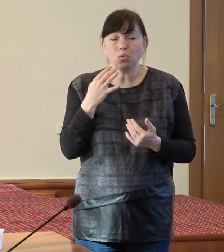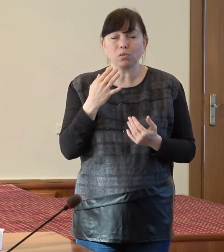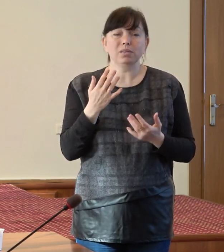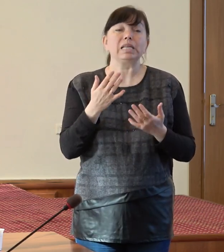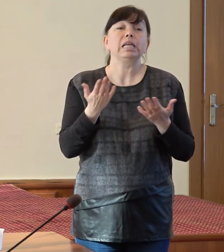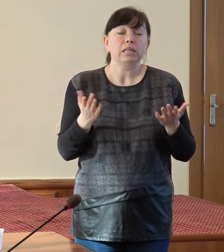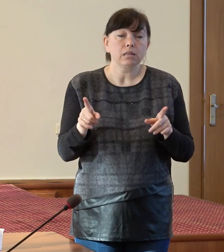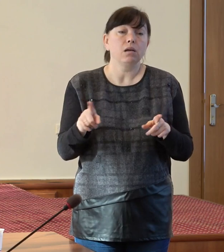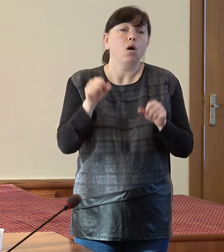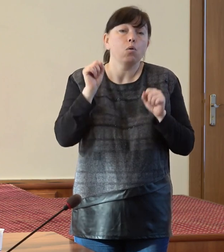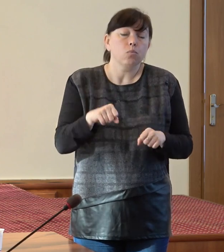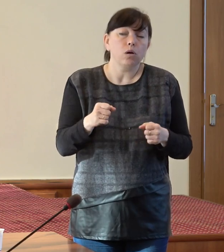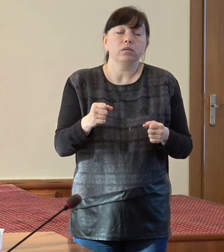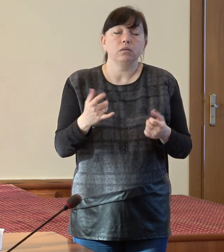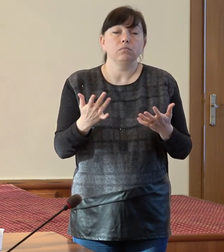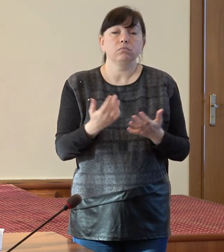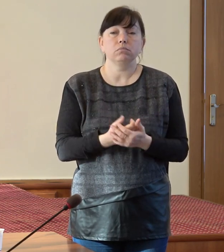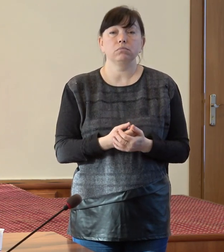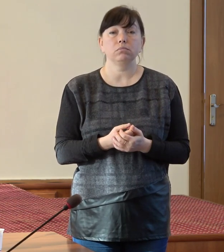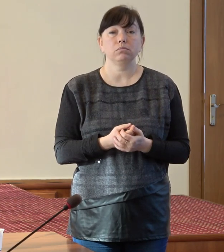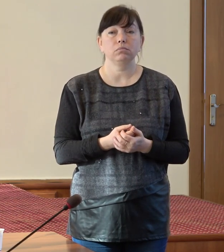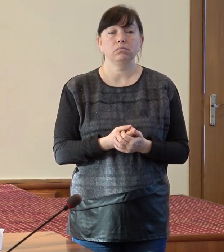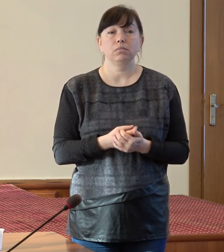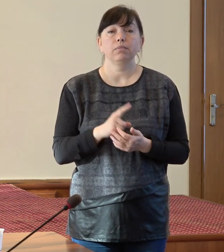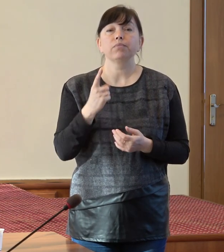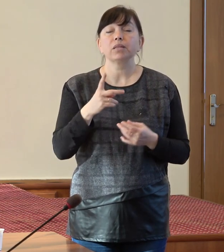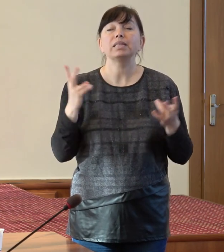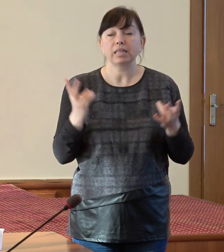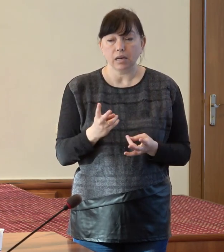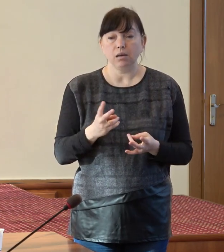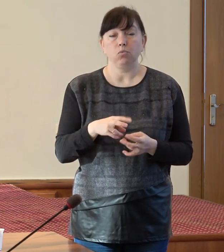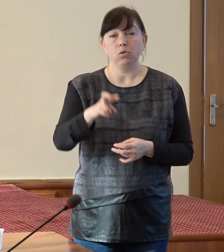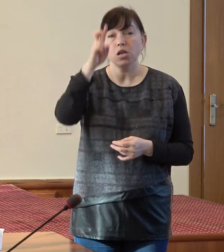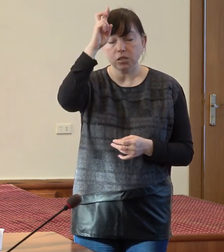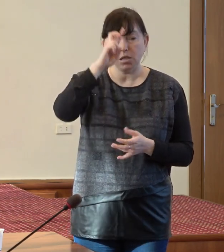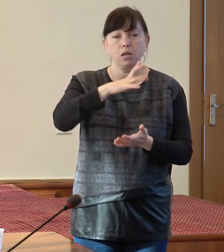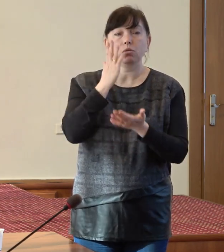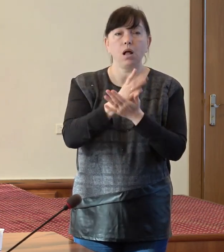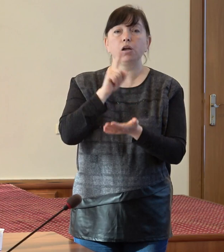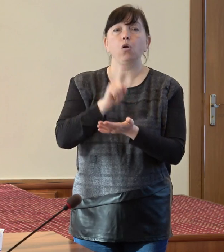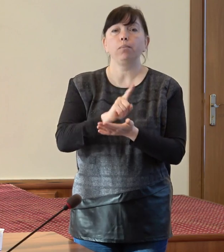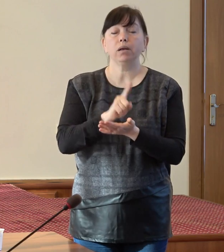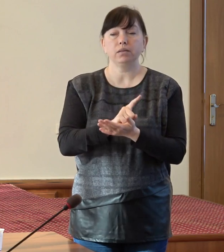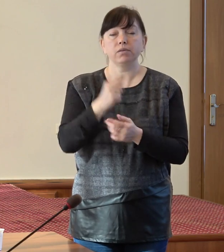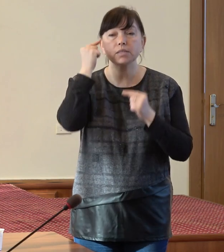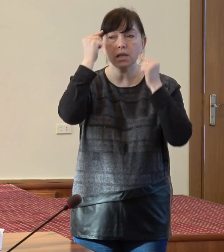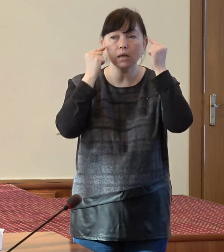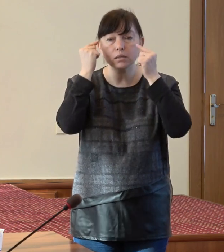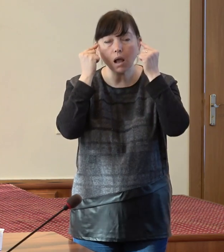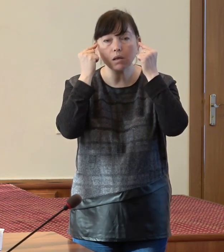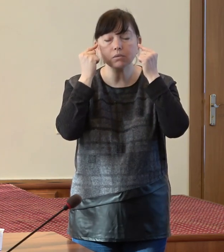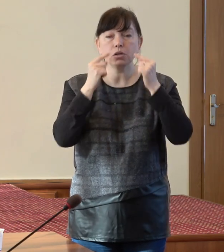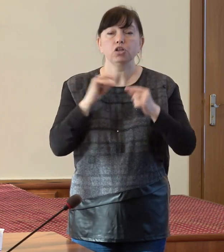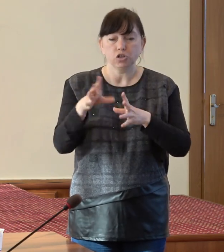număr, poate, deci trebuie, iarăși de nou, statul are obligativitatea să se gândească și